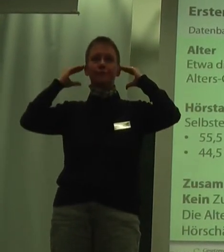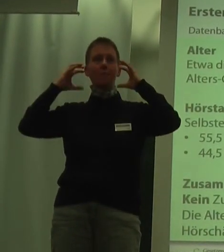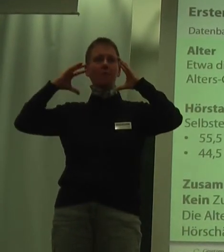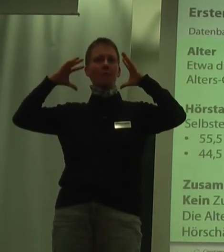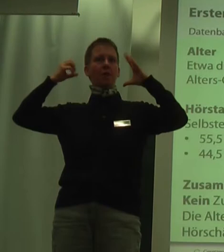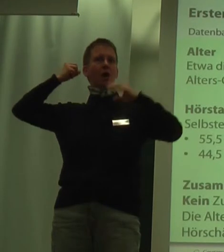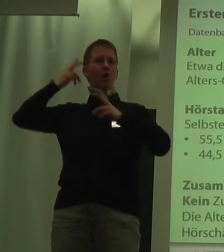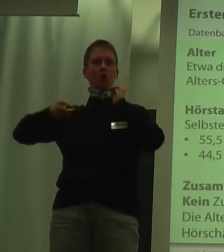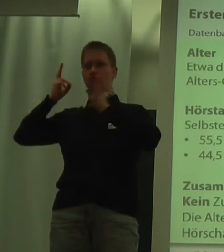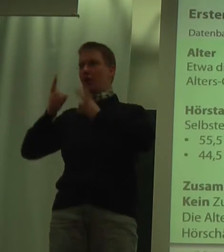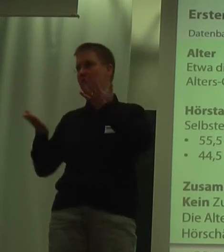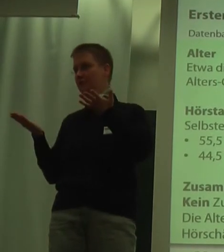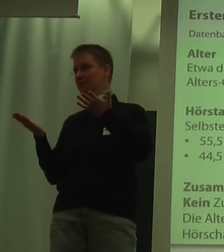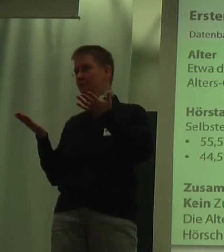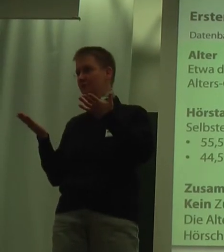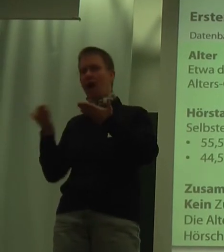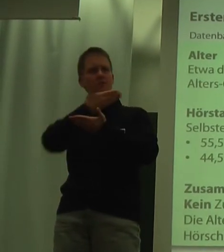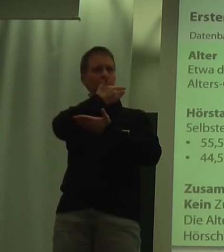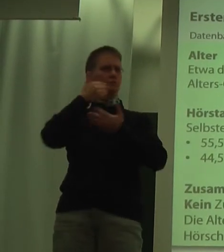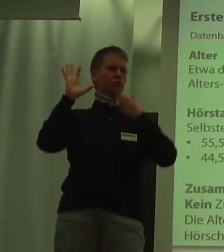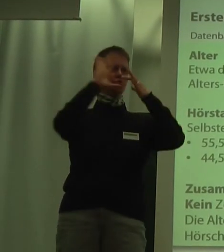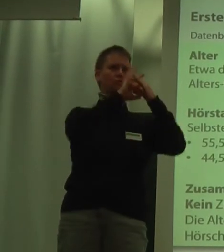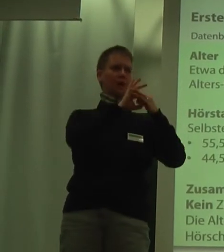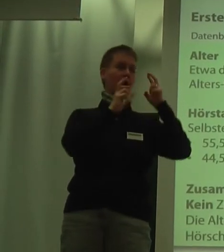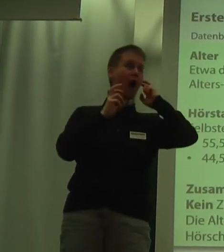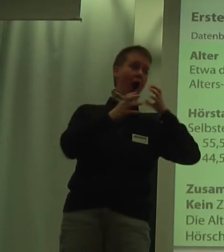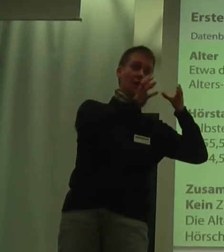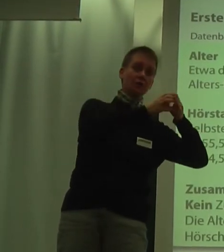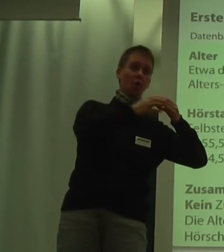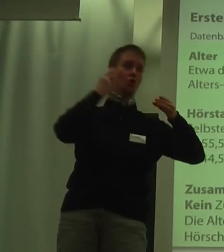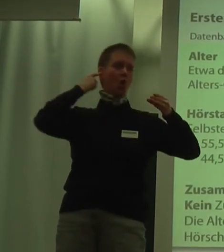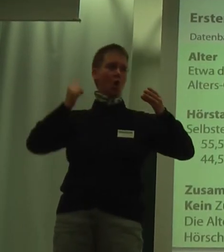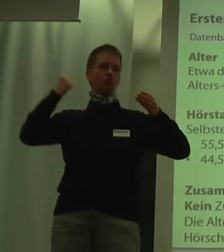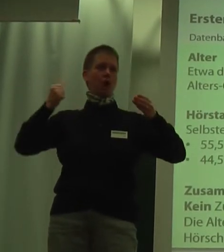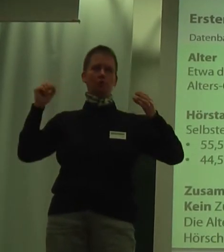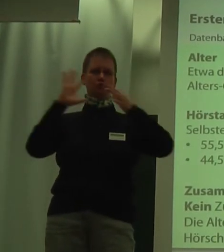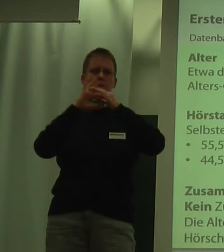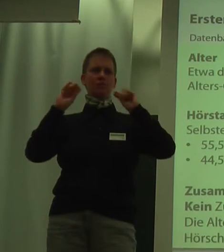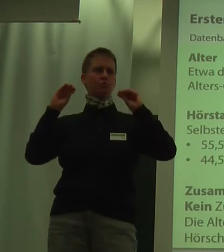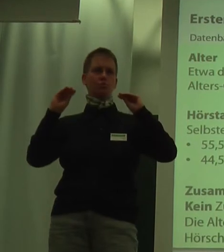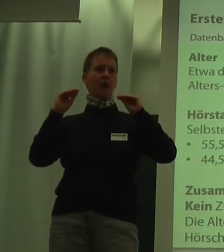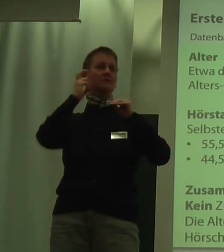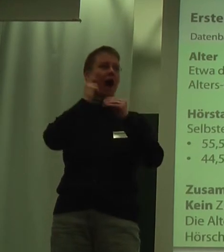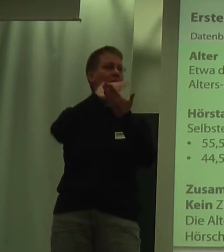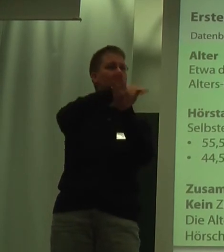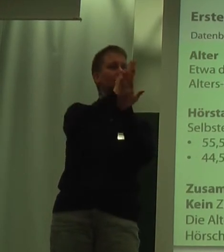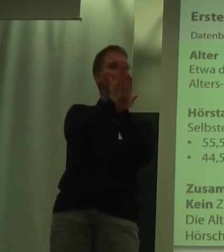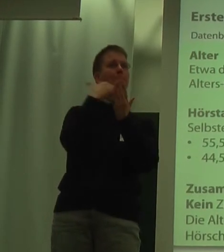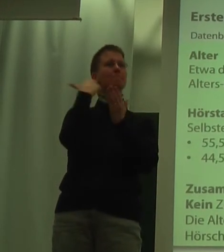Wir haben festgestellt, es gibt keinen Zusammenhang zwischen Alter und Hörstatus, das heißt, die Altersverteilung der Dichstätigen ist bei